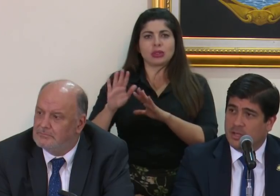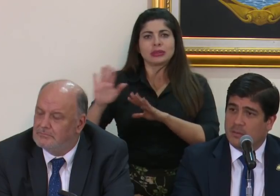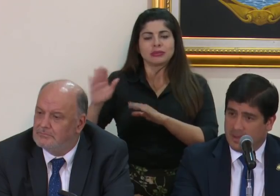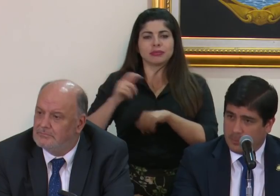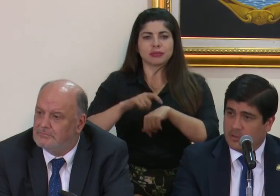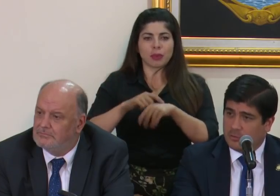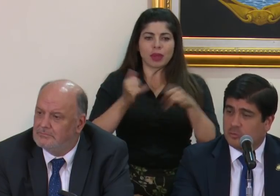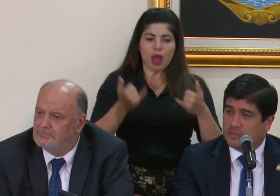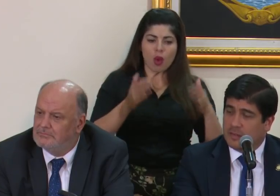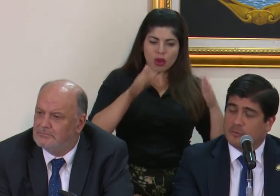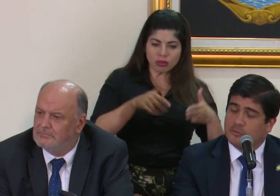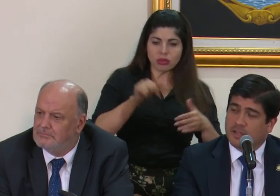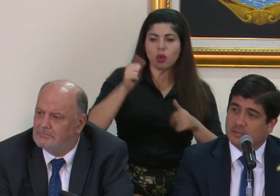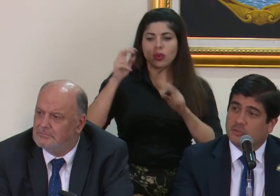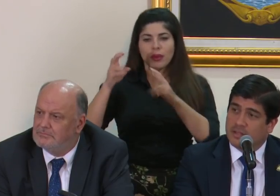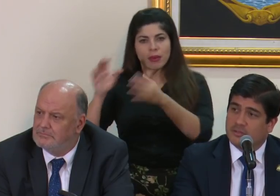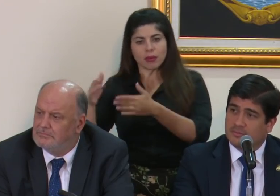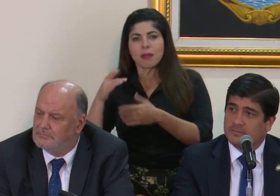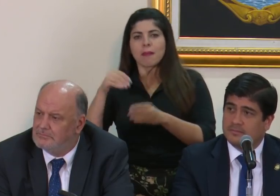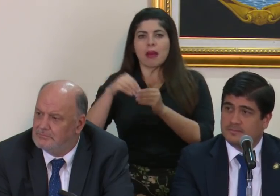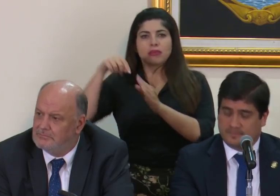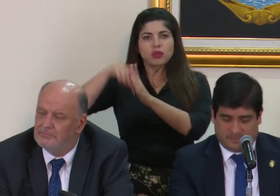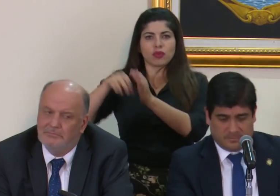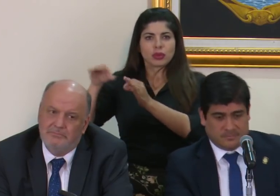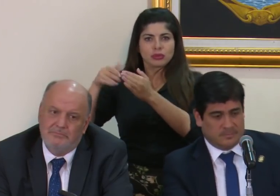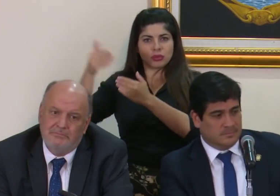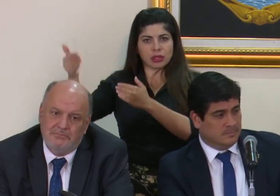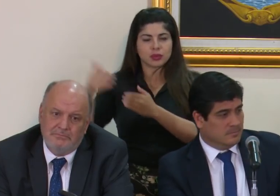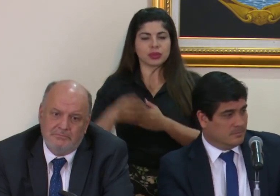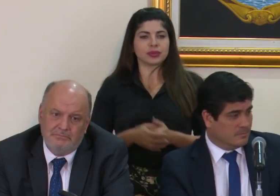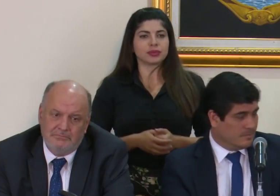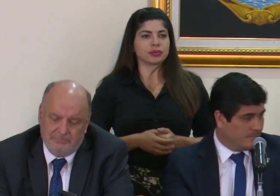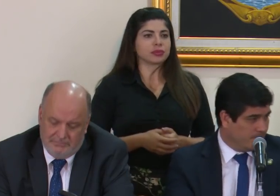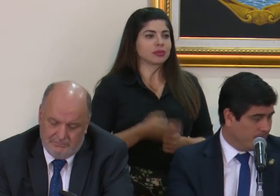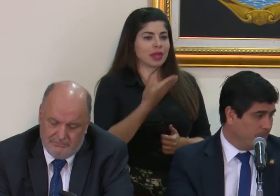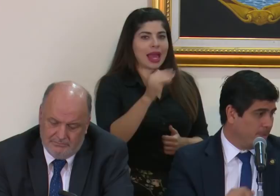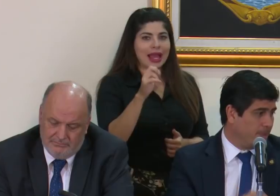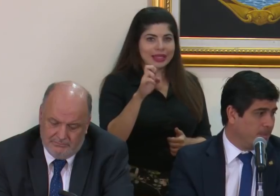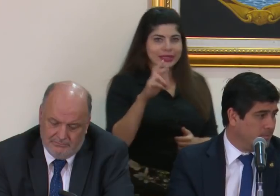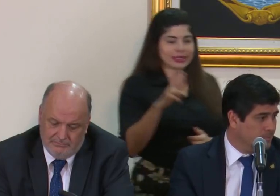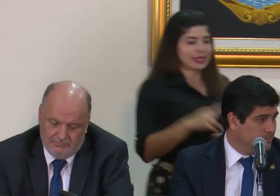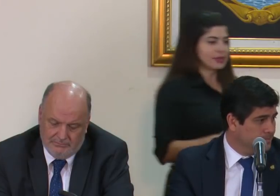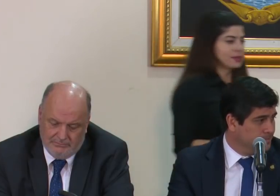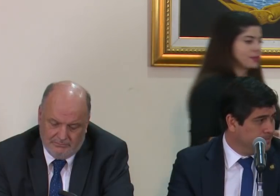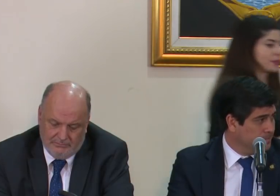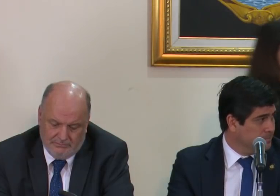espacio para poder consultar a la propiedad de ministro. Señor Canciller.